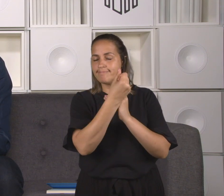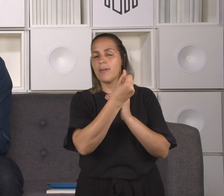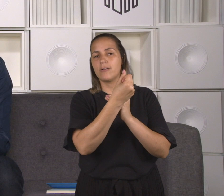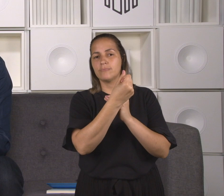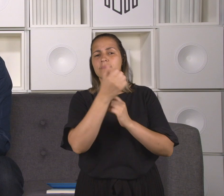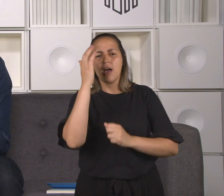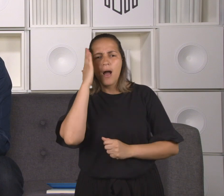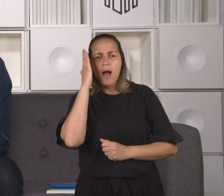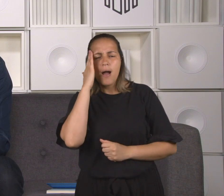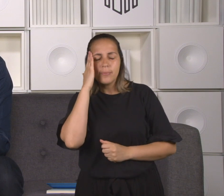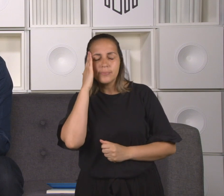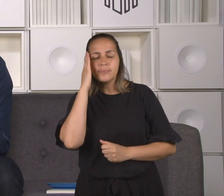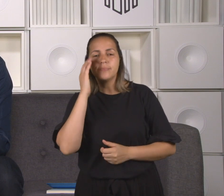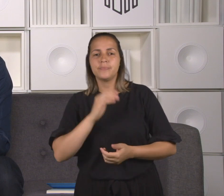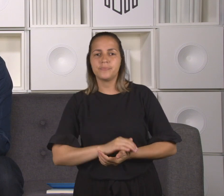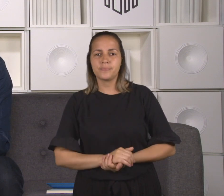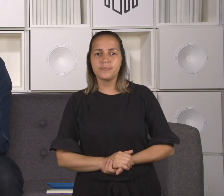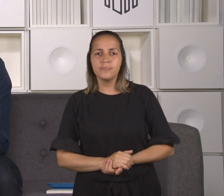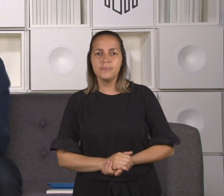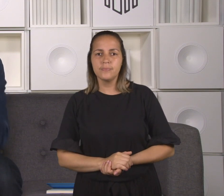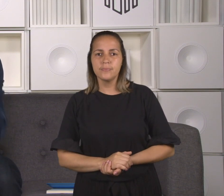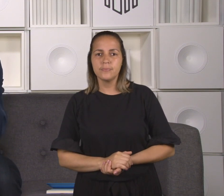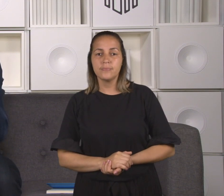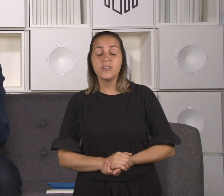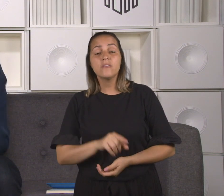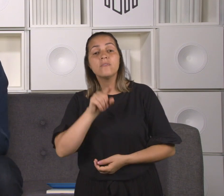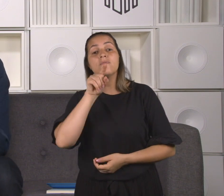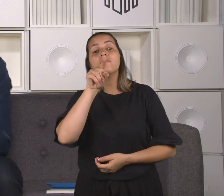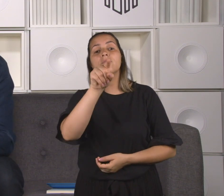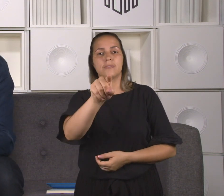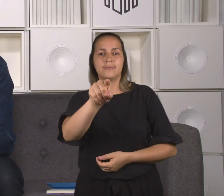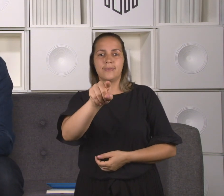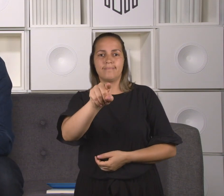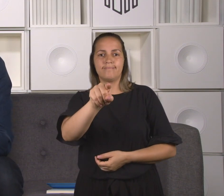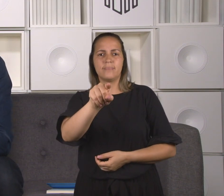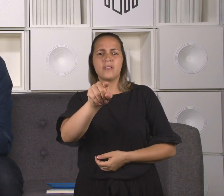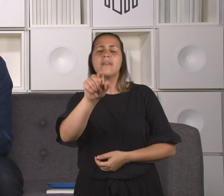mas eu perguntaria quais são os seus leprosos.